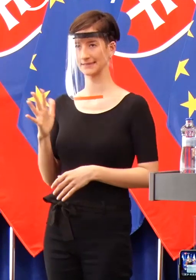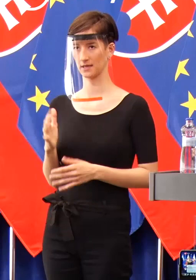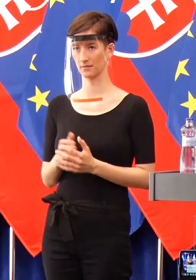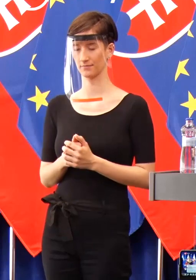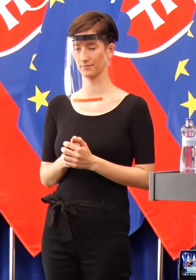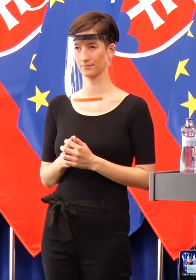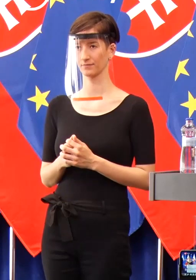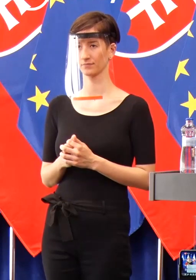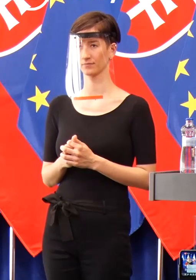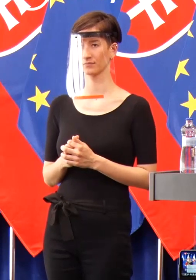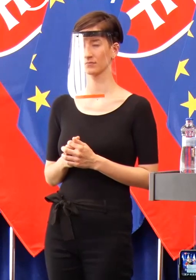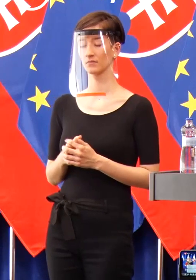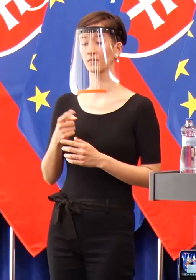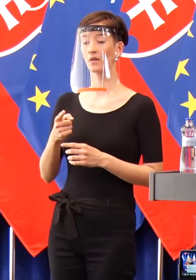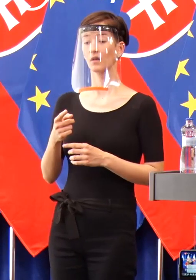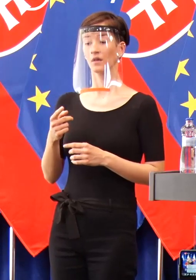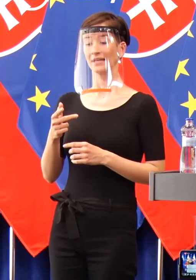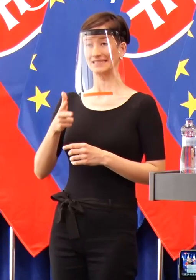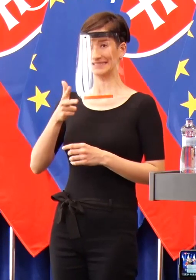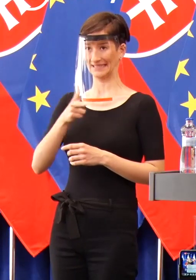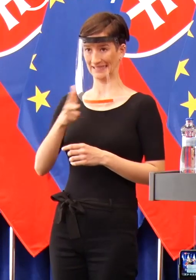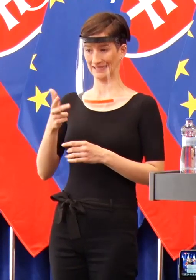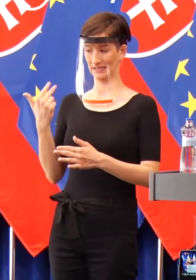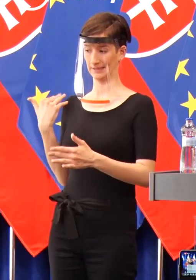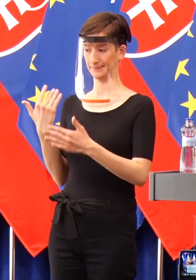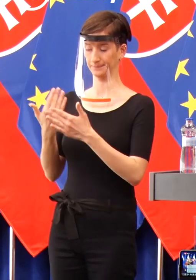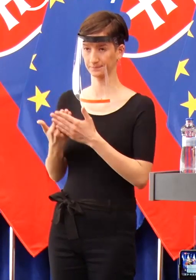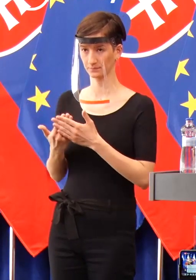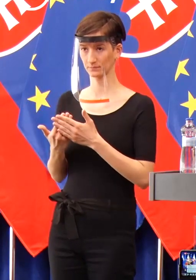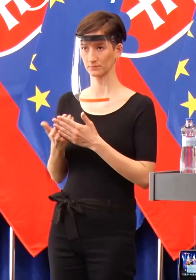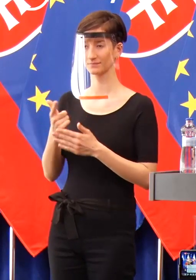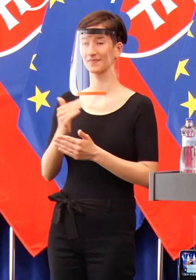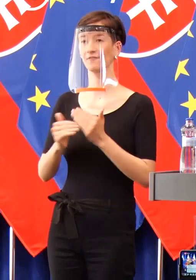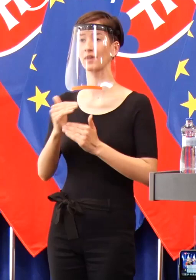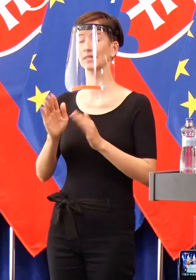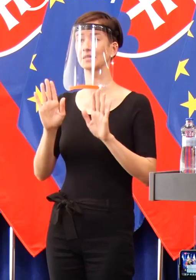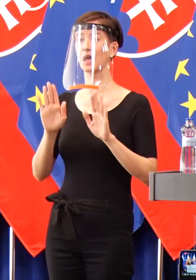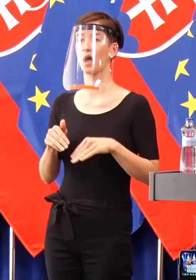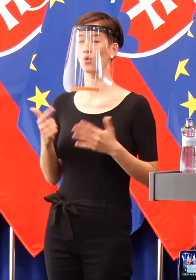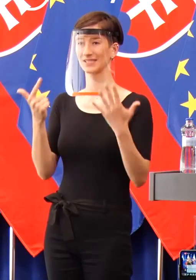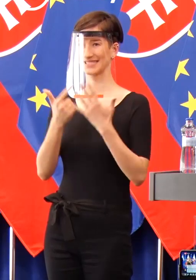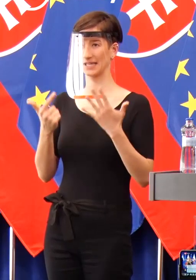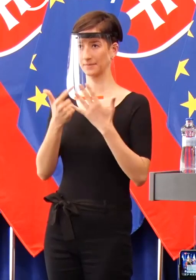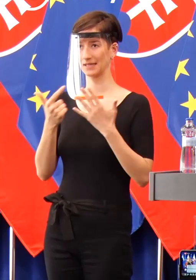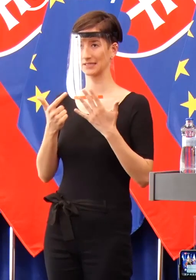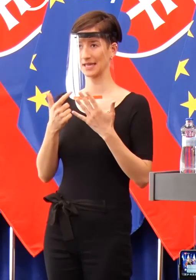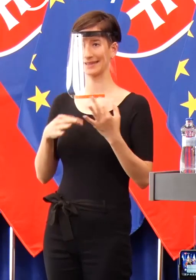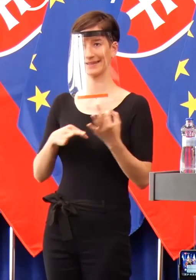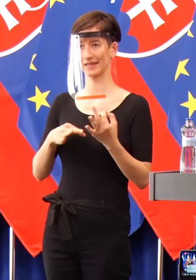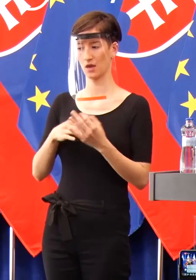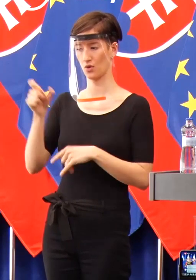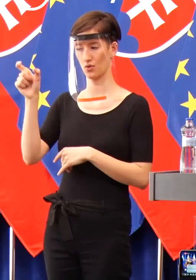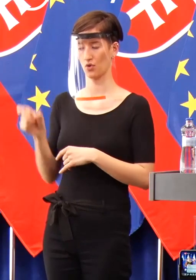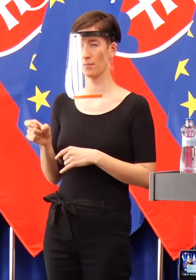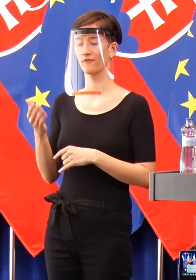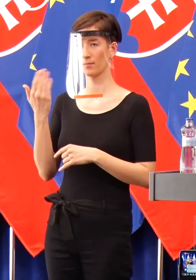len oni. Za posledné tri dny viac ako 70 Nerómov bolo pozitívne testovaných iba, čo boli